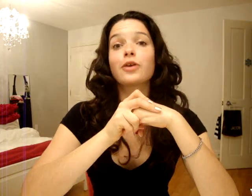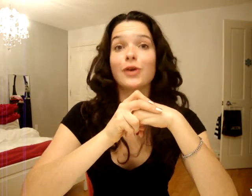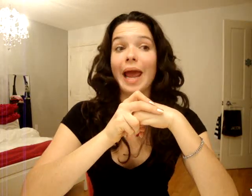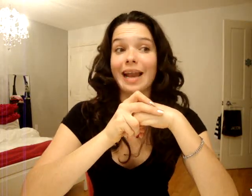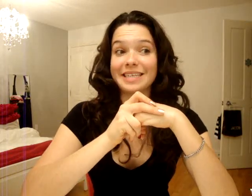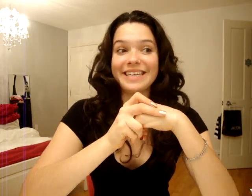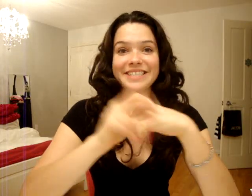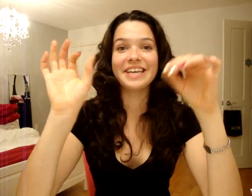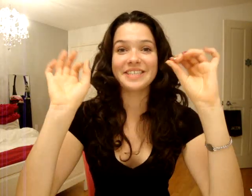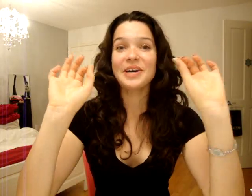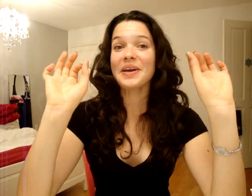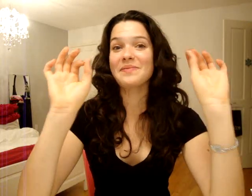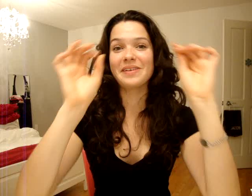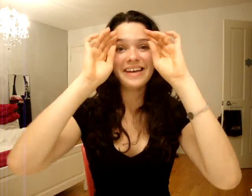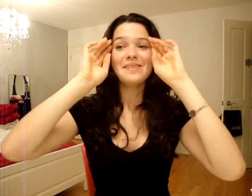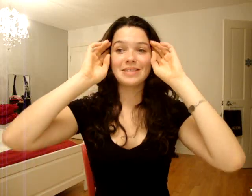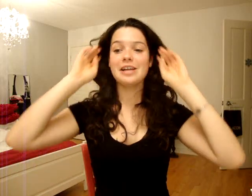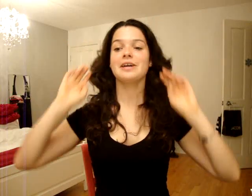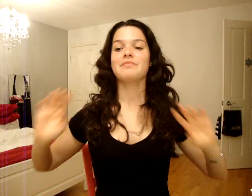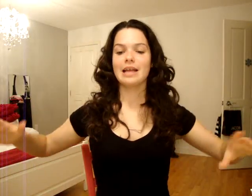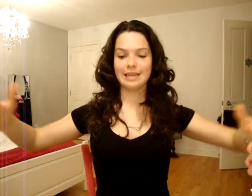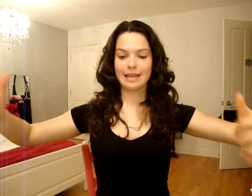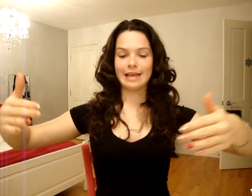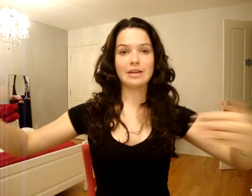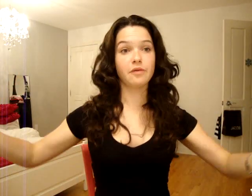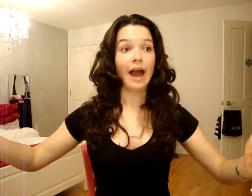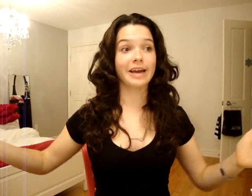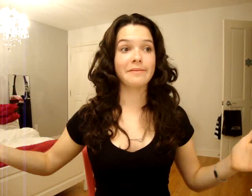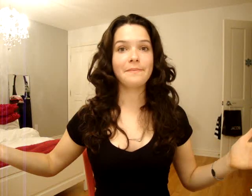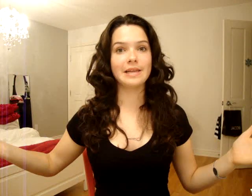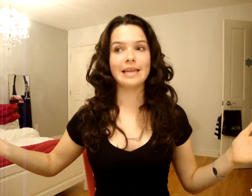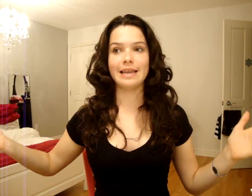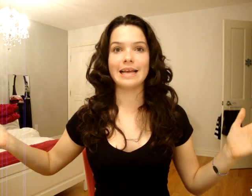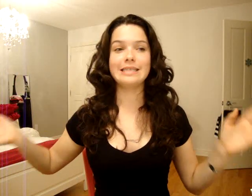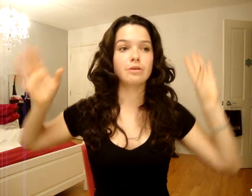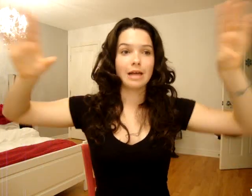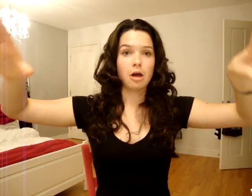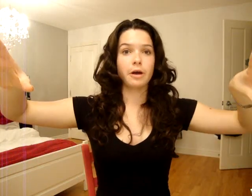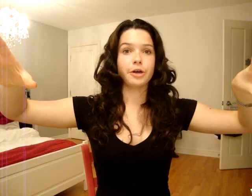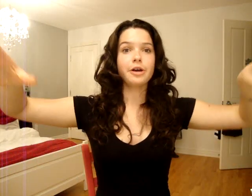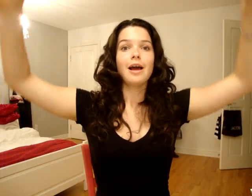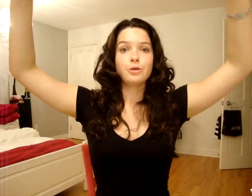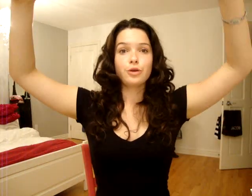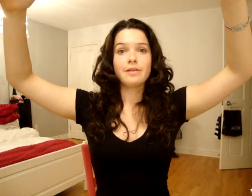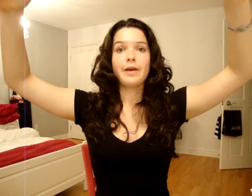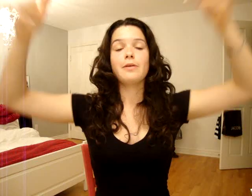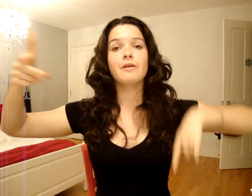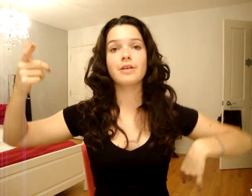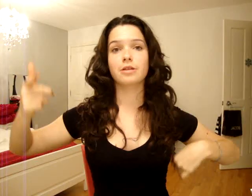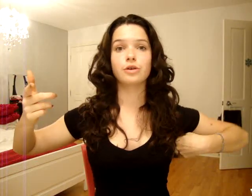cruel. OK. C'est horrible. Parce que là, t'es à découvert, carrément. Puis les Nazis sont dans leur bunker. Surélevé. Puis là, ils peuvent te